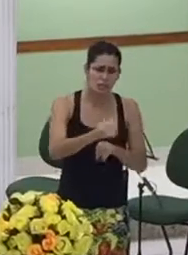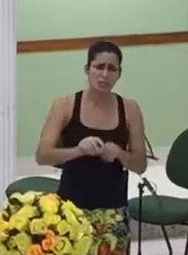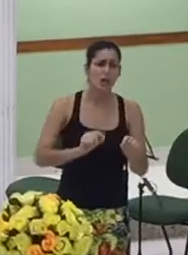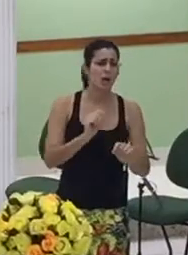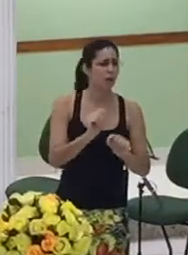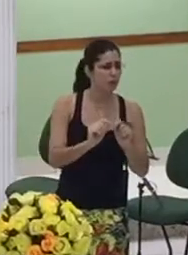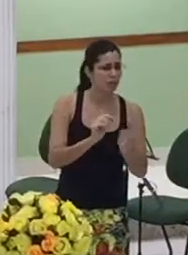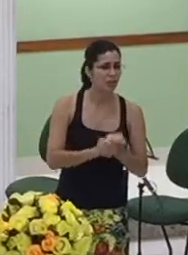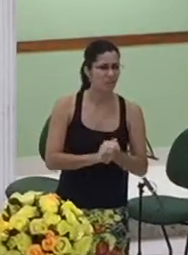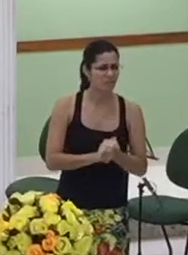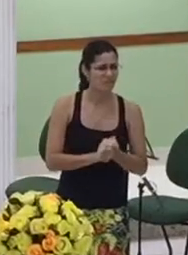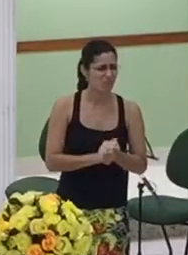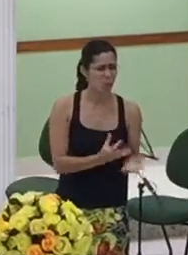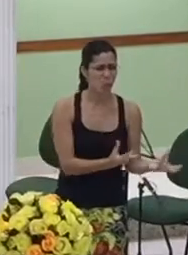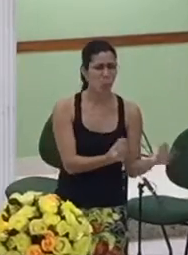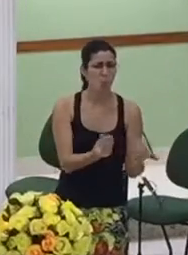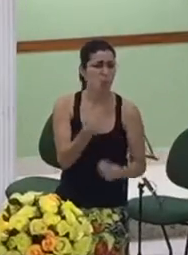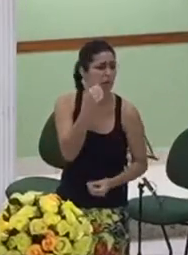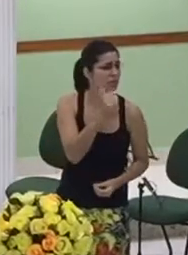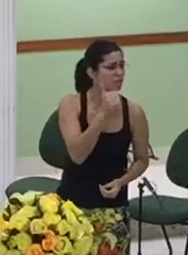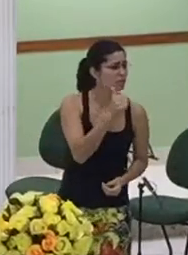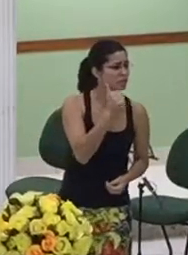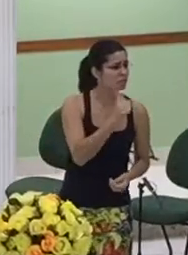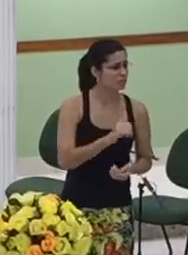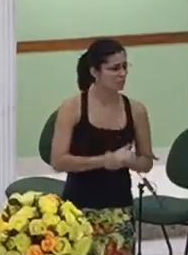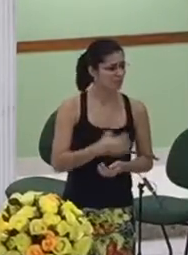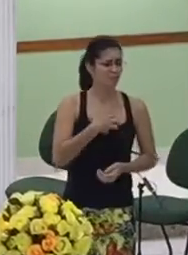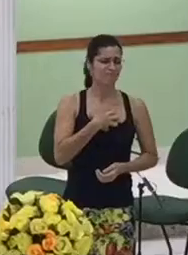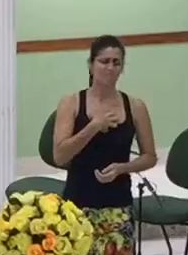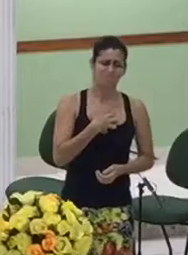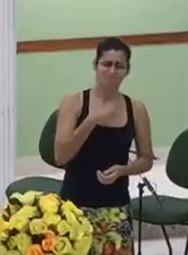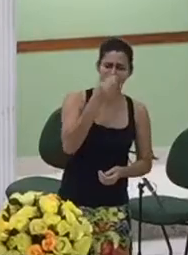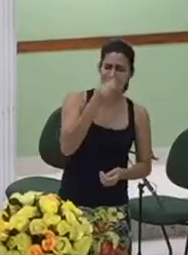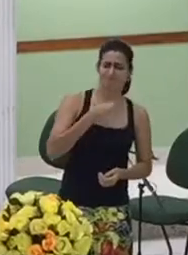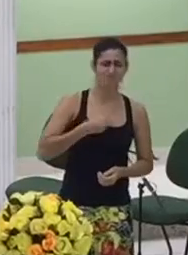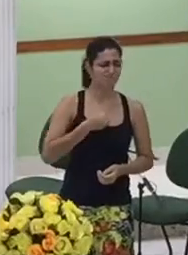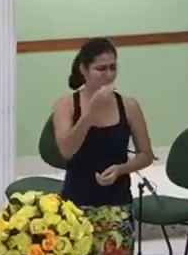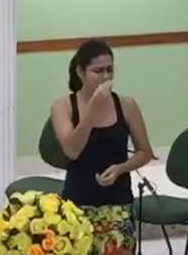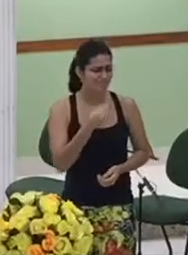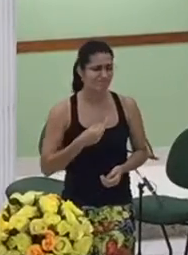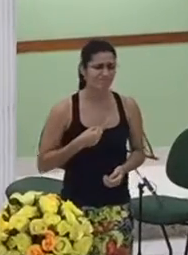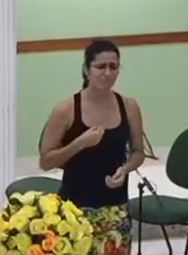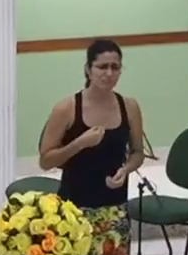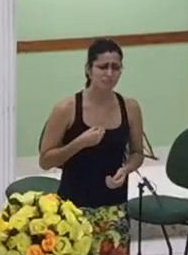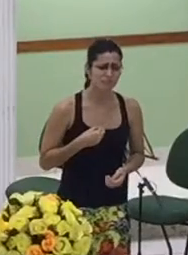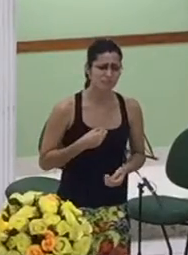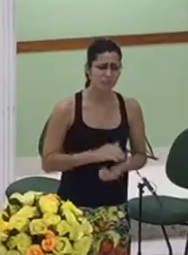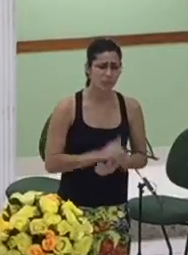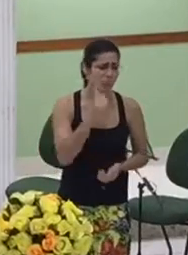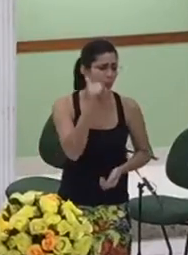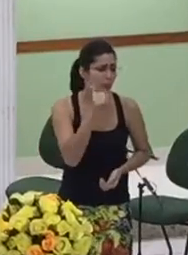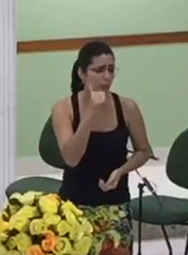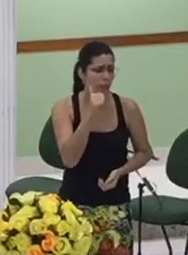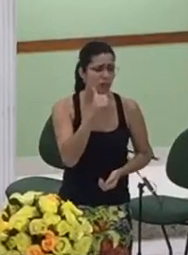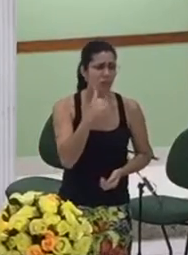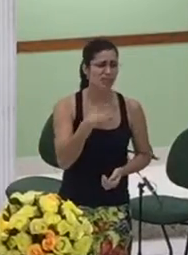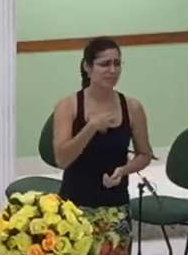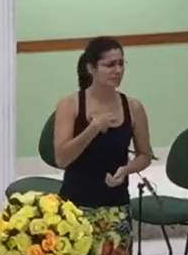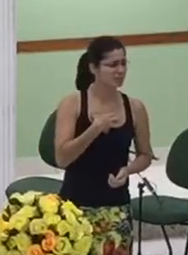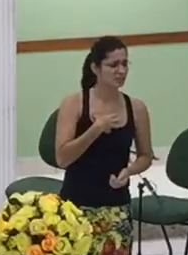deixadas de lado naquilo que realmente merece nas mulheres que são deixadas de lado no seu direito e que